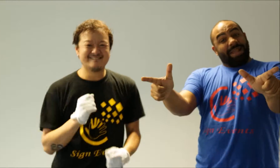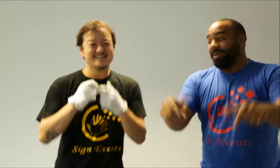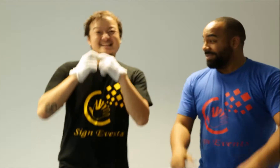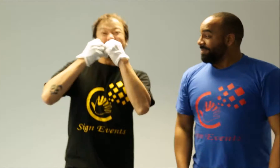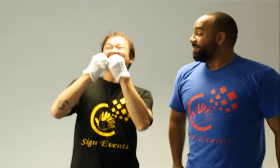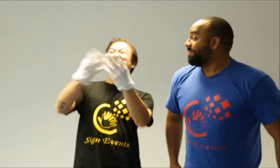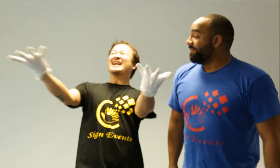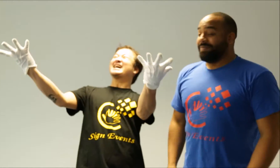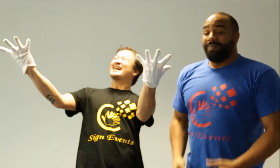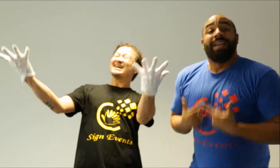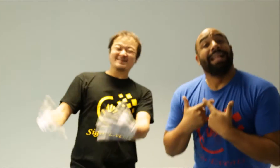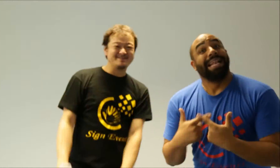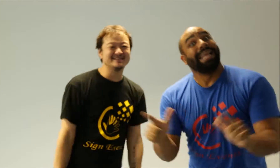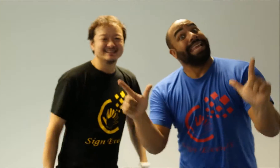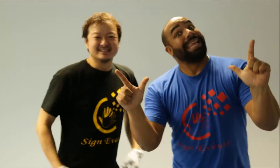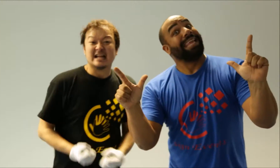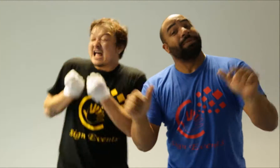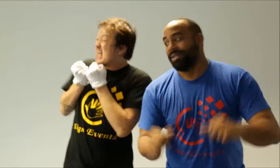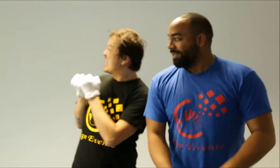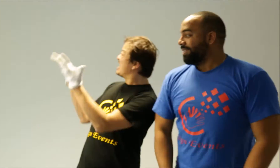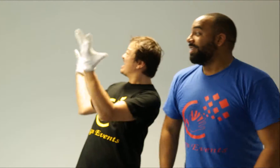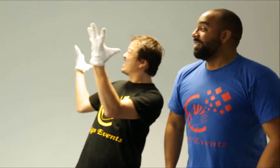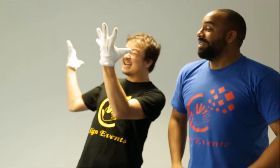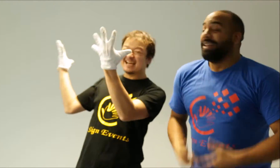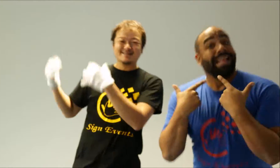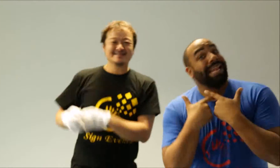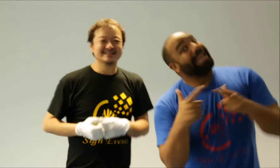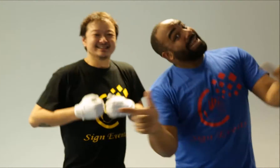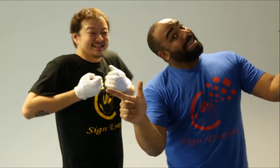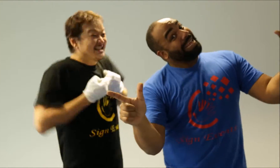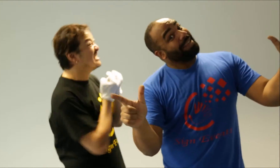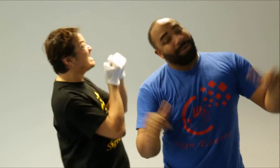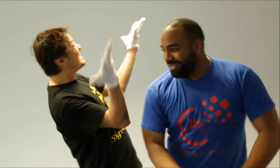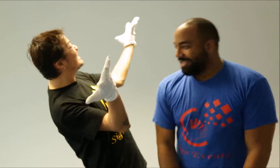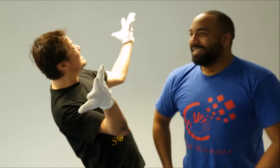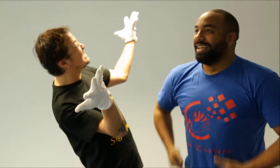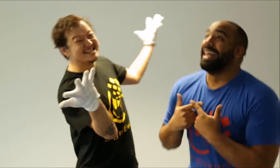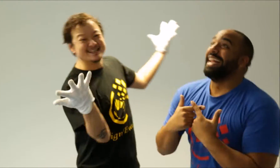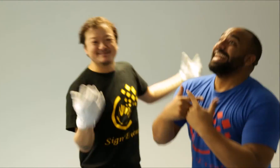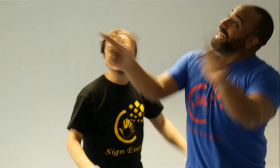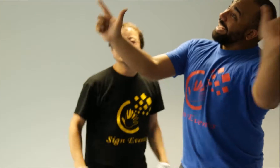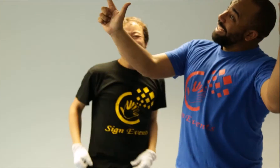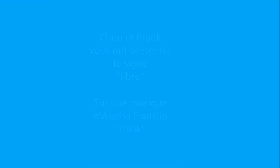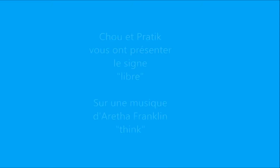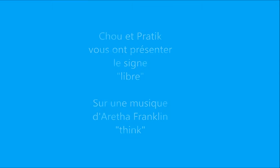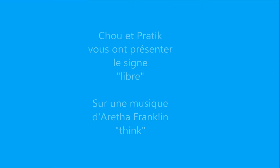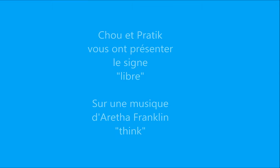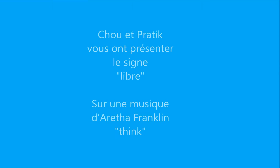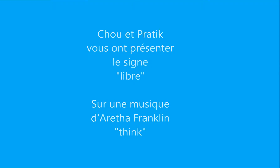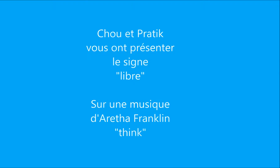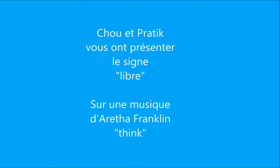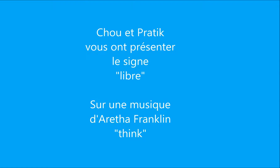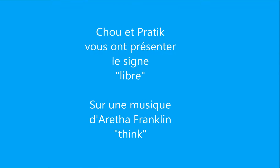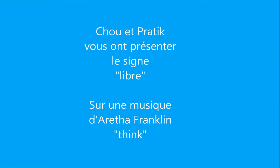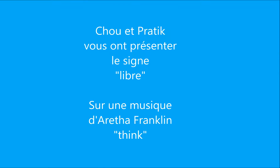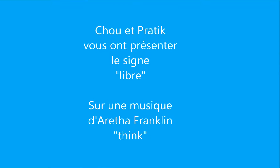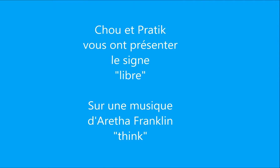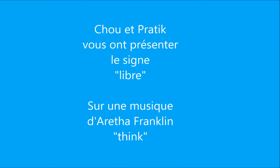Brida ! Brida ! Brida See you next time ! Hey !